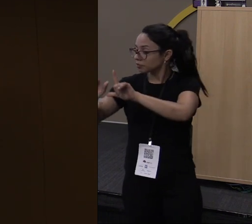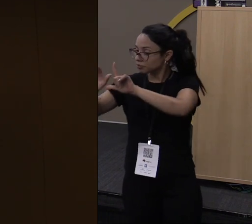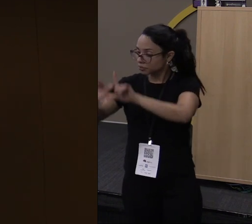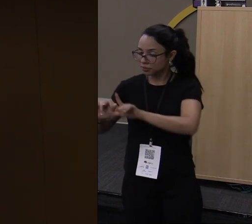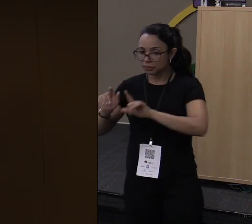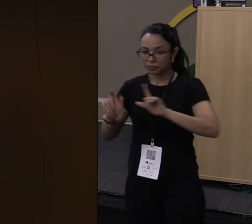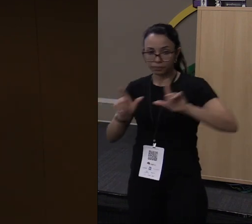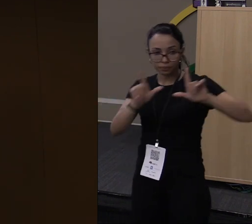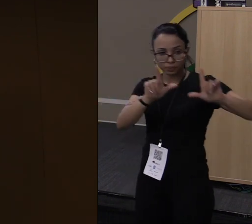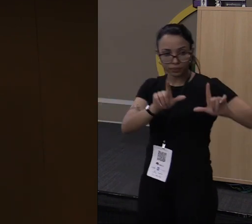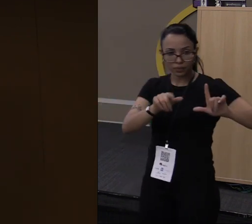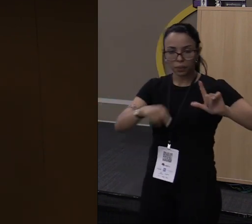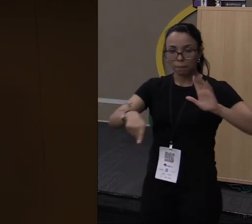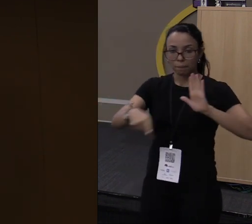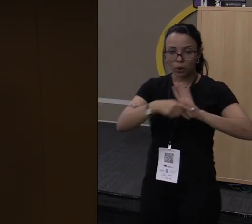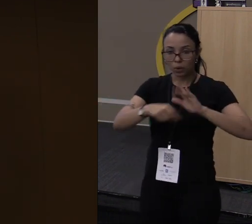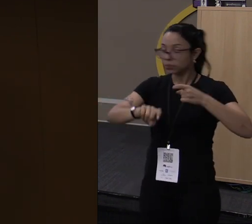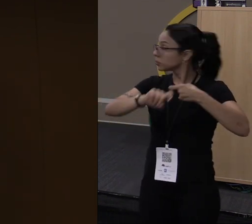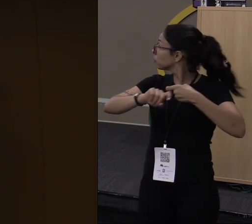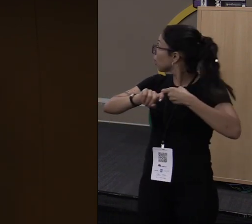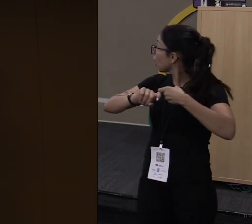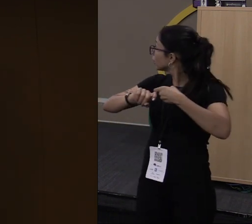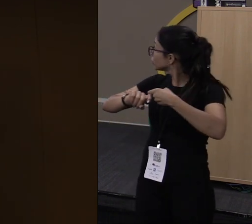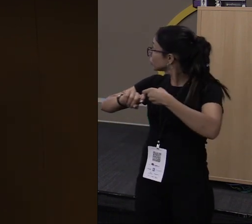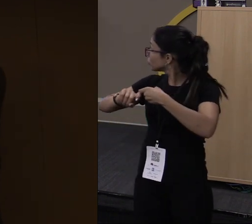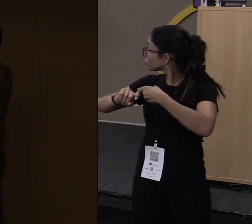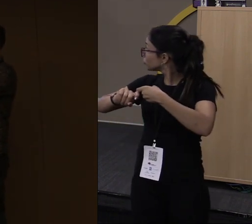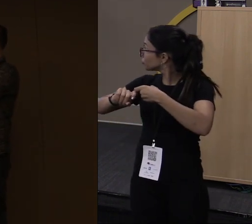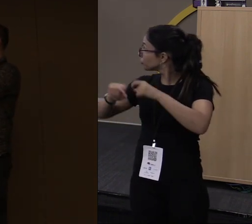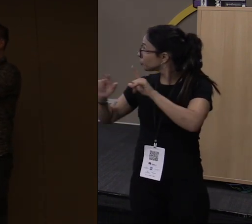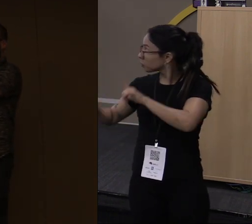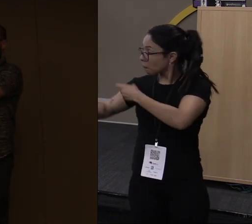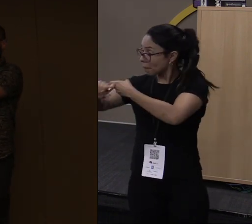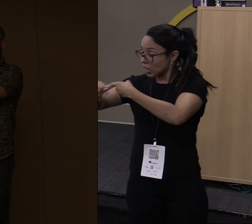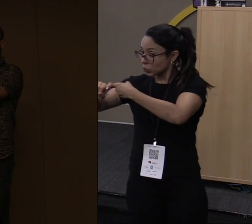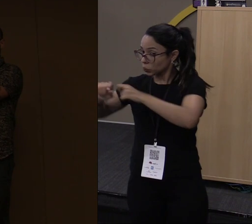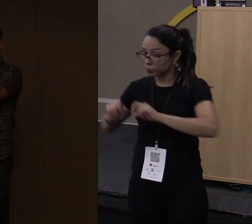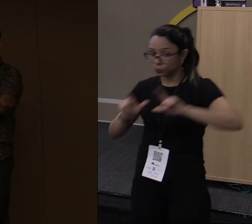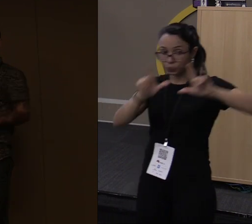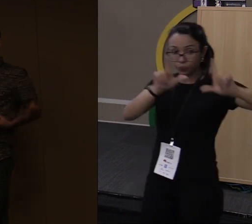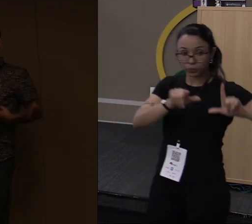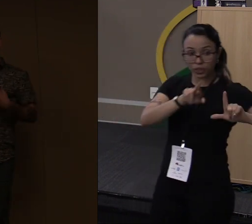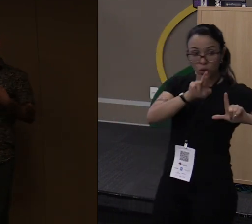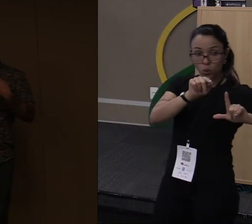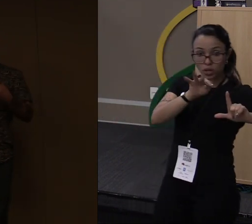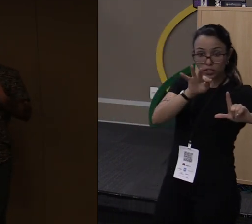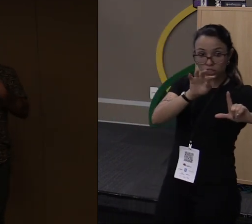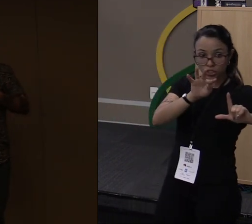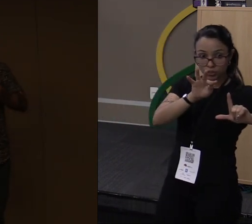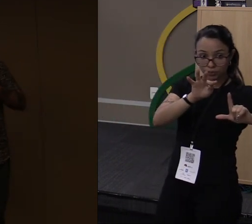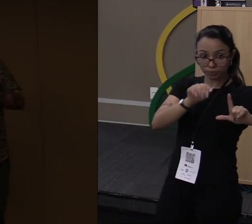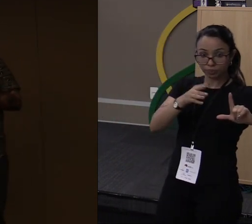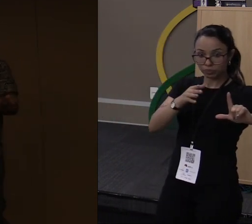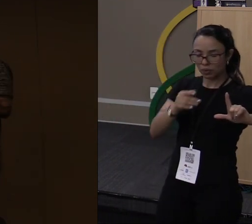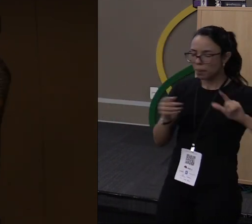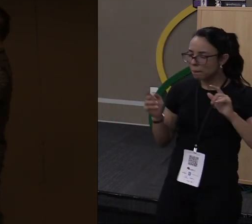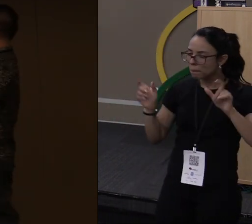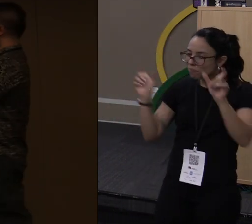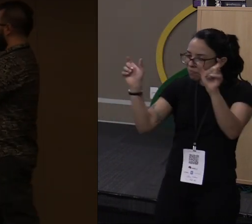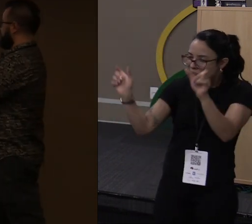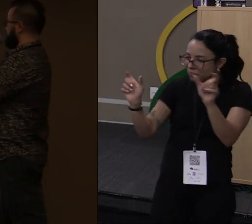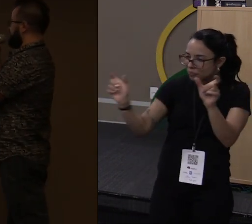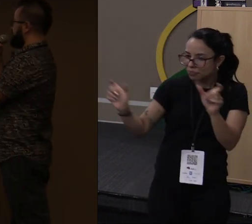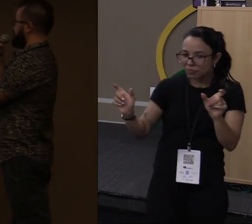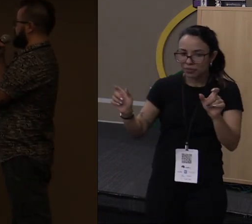texto com Rust, com Python, desse lado. E desse lado a mesma implementação escrita em Rust. Apesar da sintaxe ser diferente